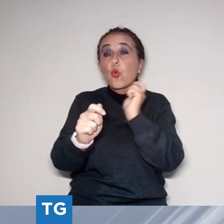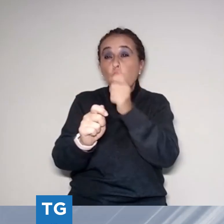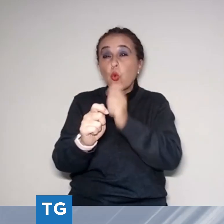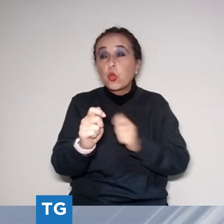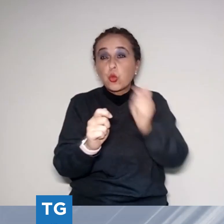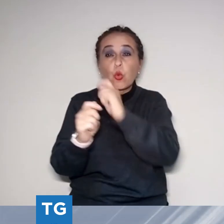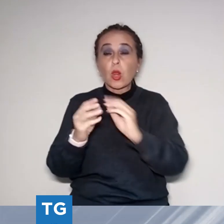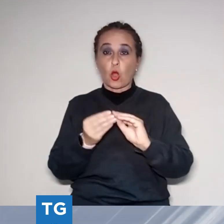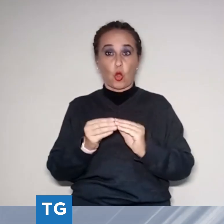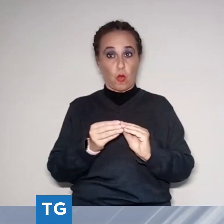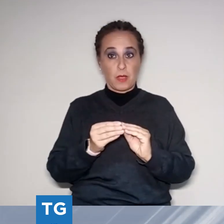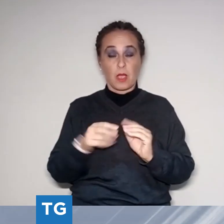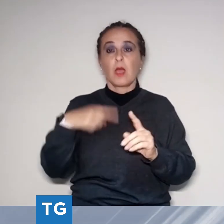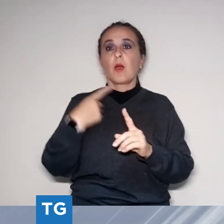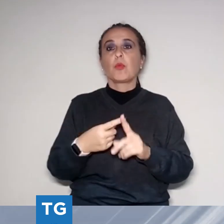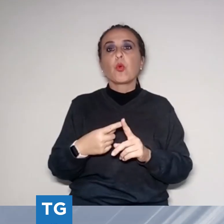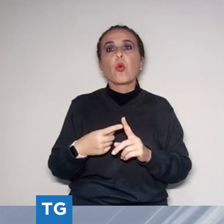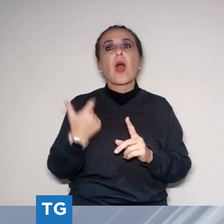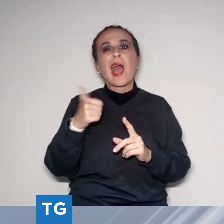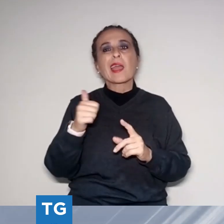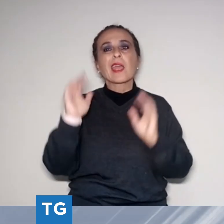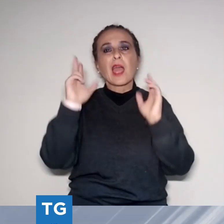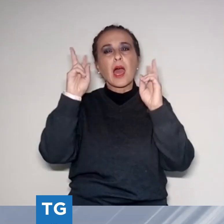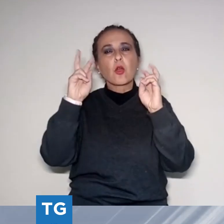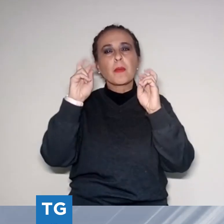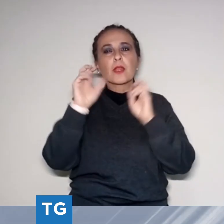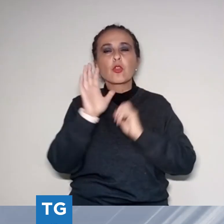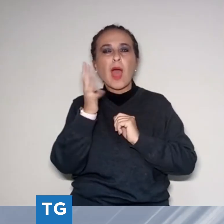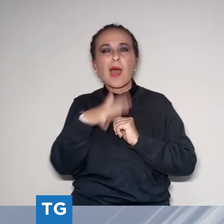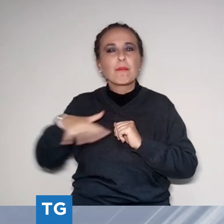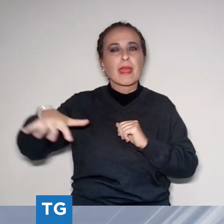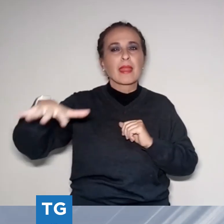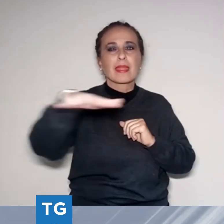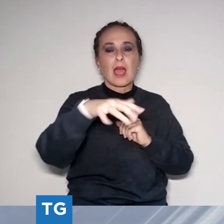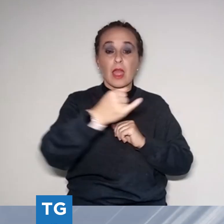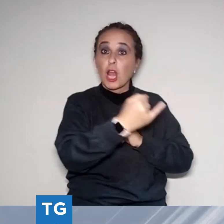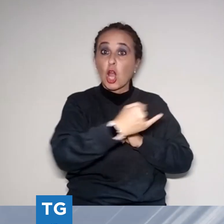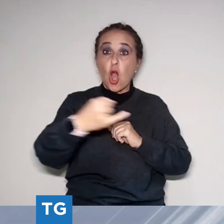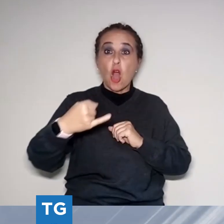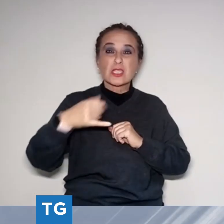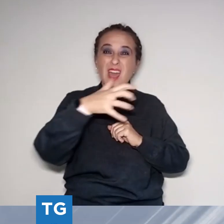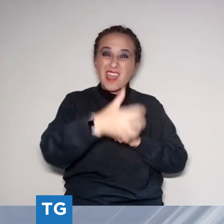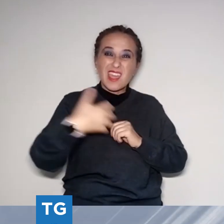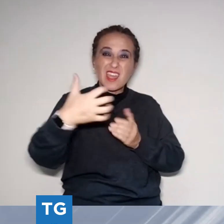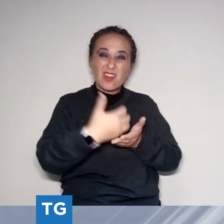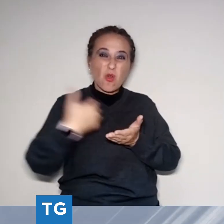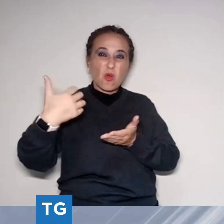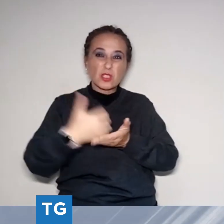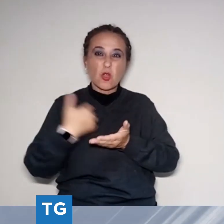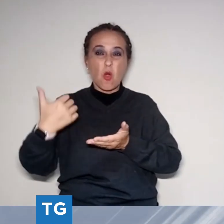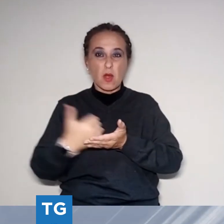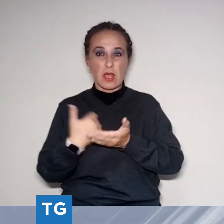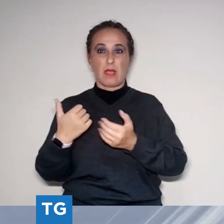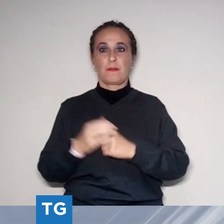ambientali marini tra cui quello dell'erosione costiera con la grande scultura realizzata in sabbia e polimeri. Per noi